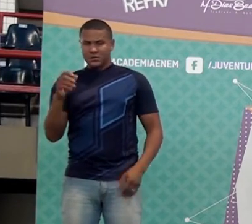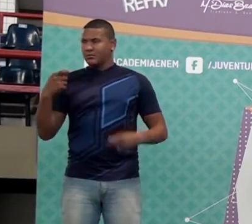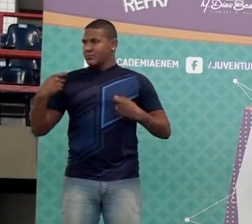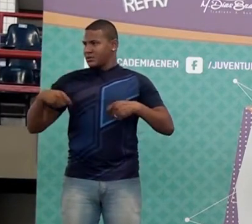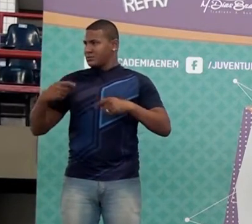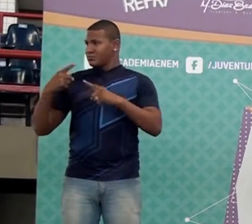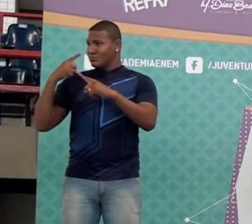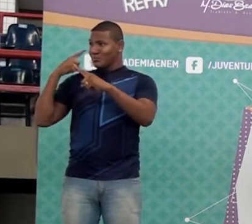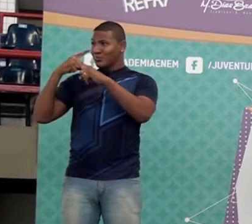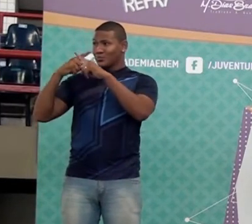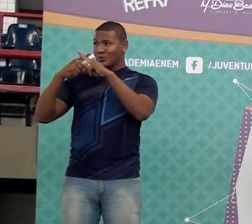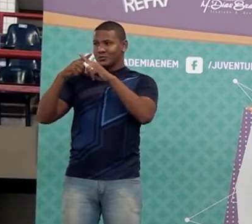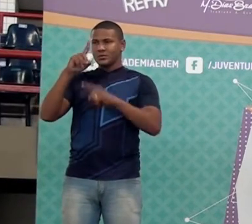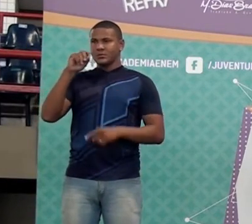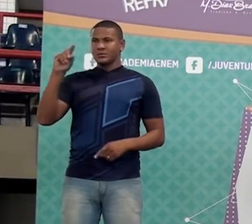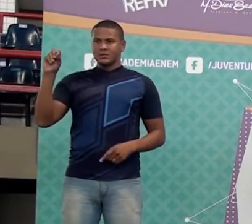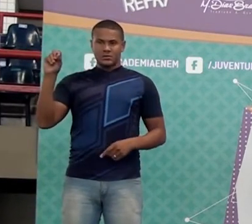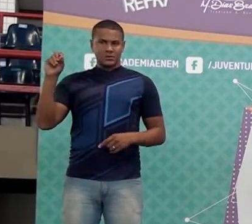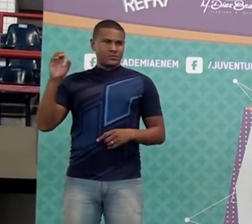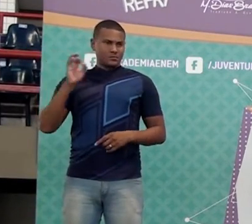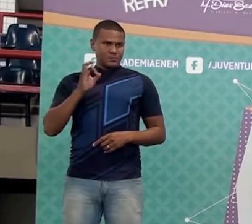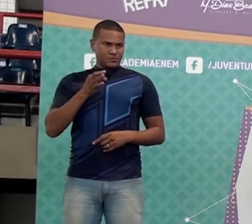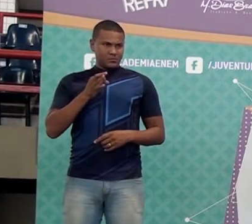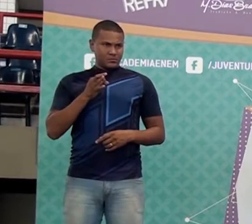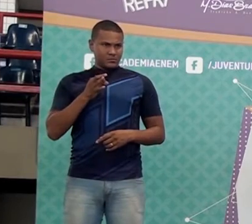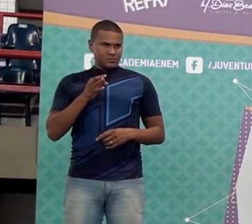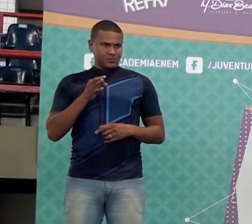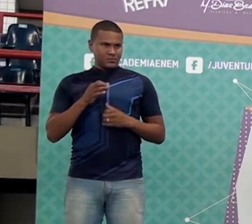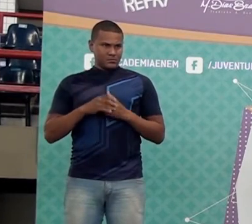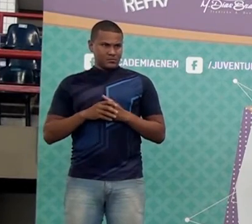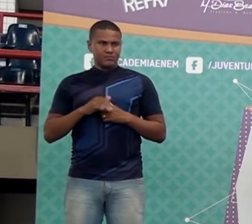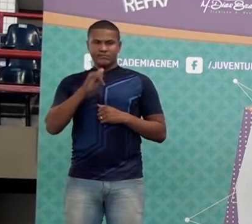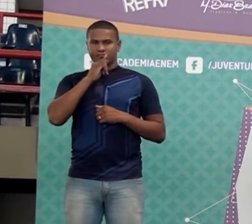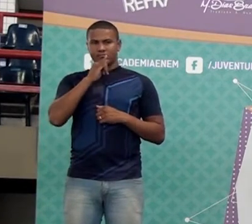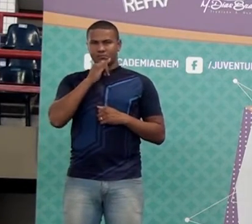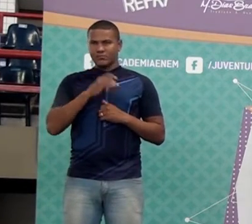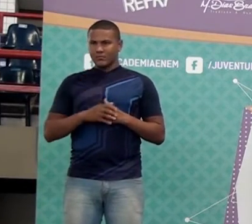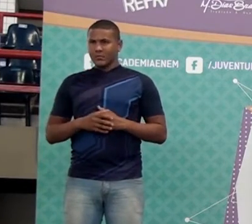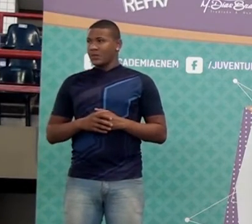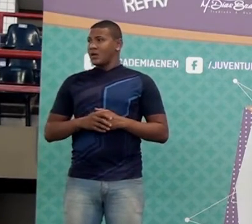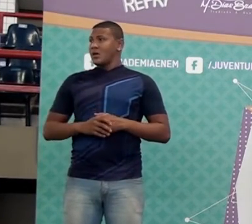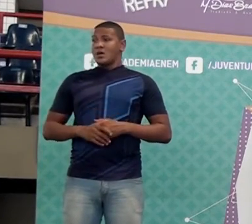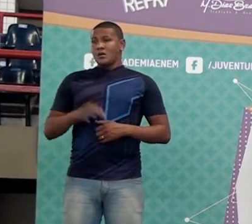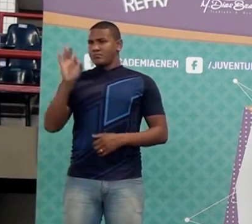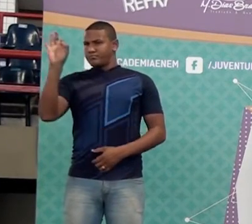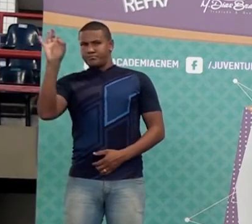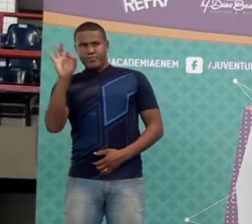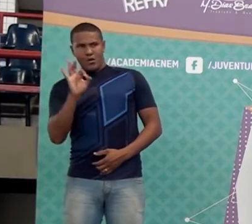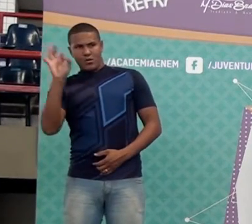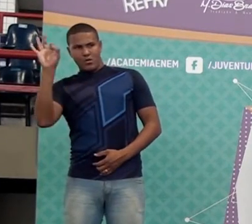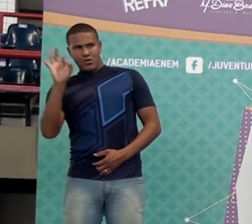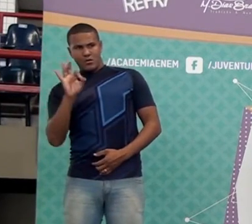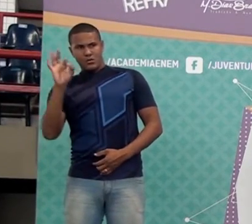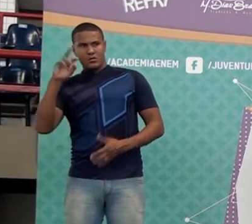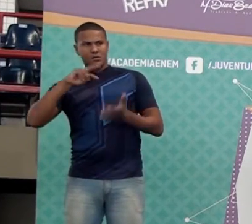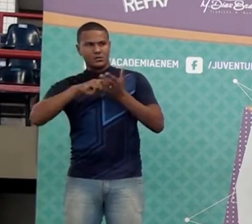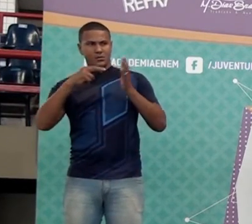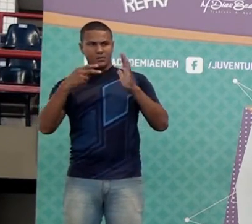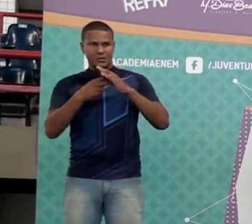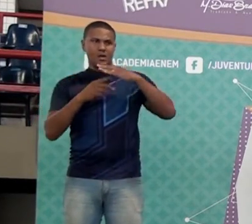de porcento quer dizer o quê o símbolo? Dividido por cem. Então, se eu tenho um número zero vírgula três,